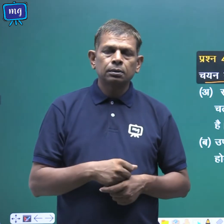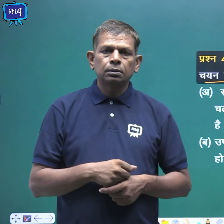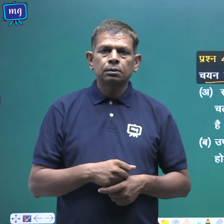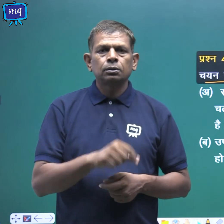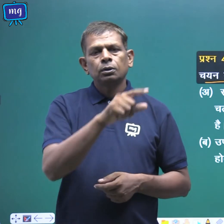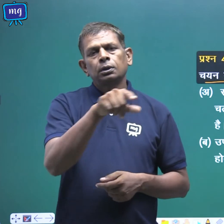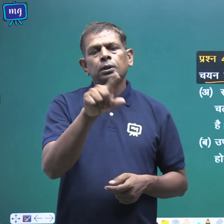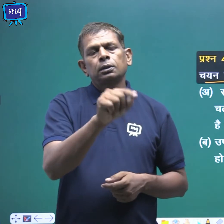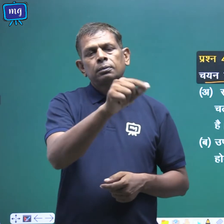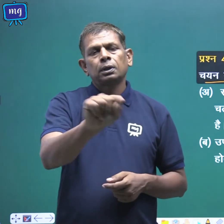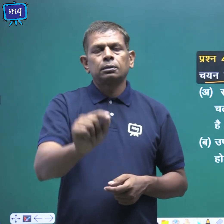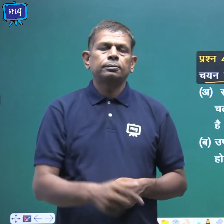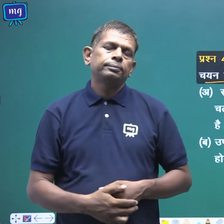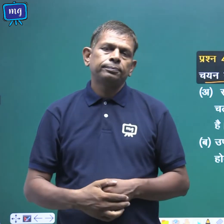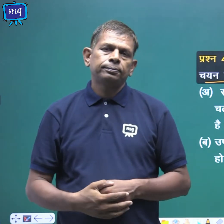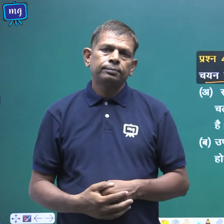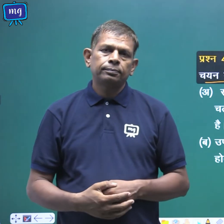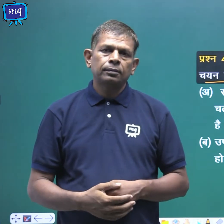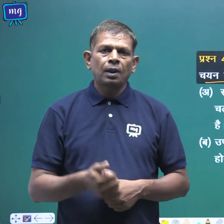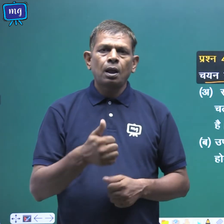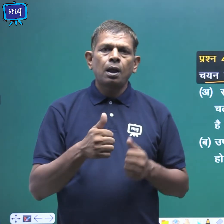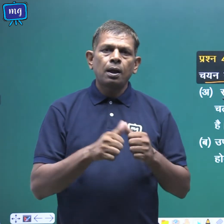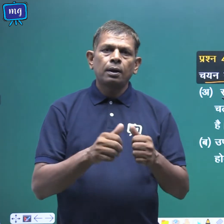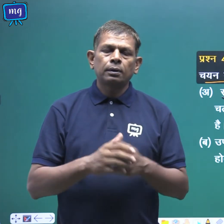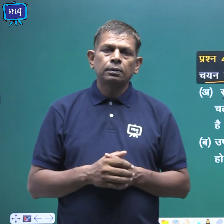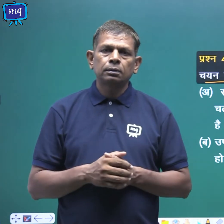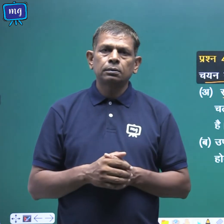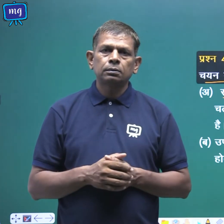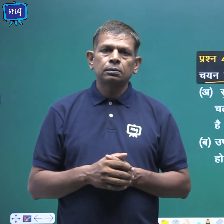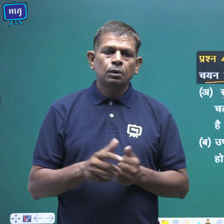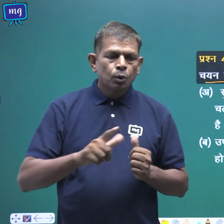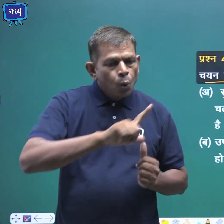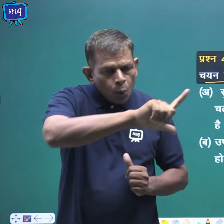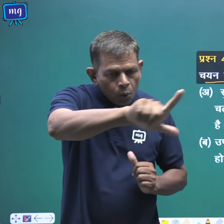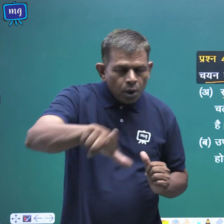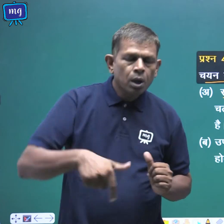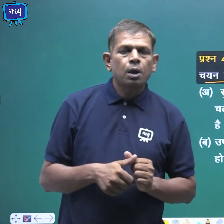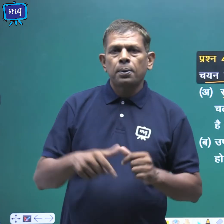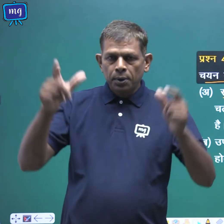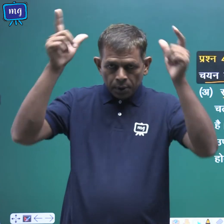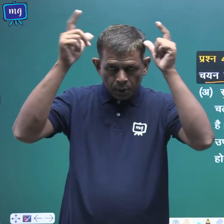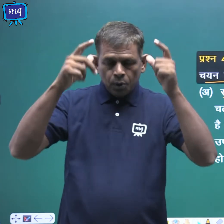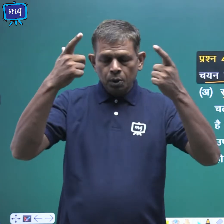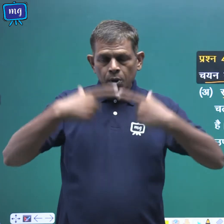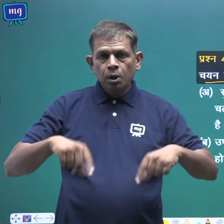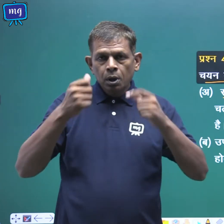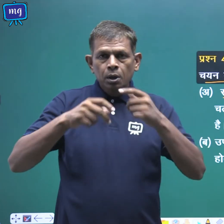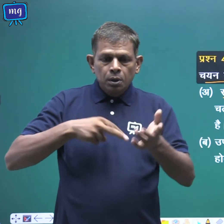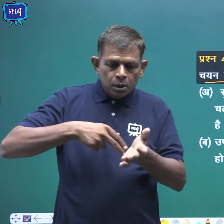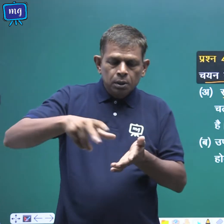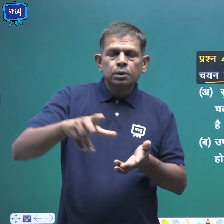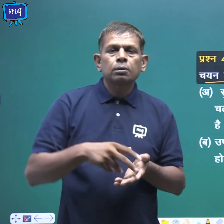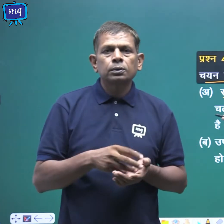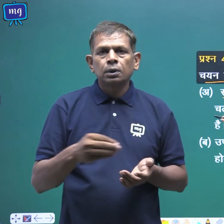तो असत्य पर अ सभी जनतों की गति एवं